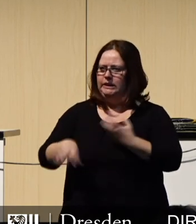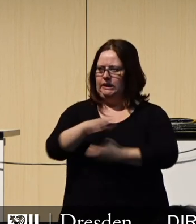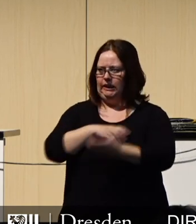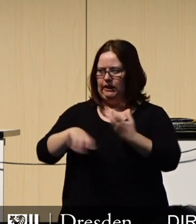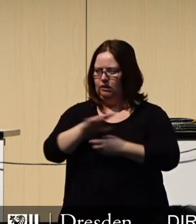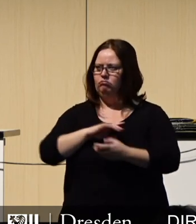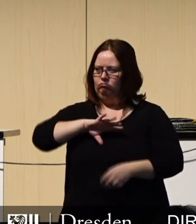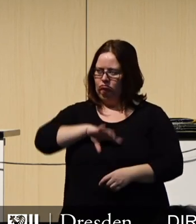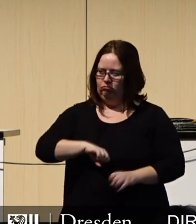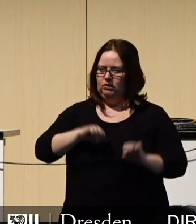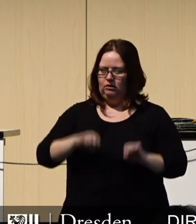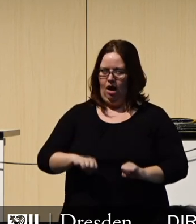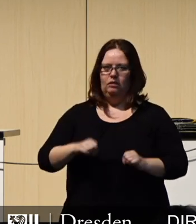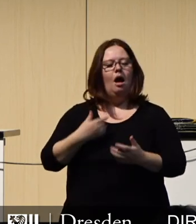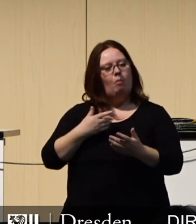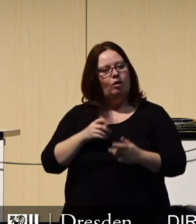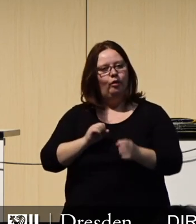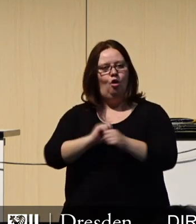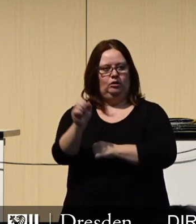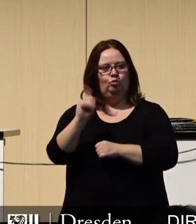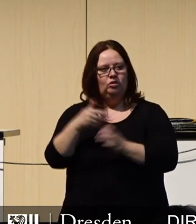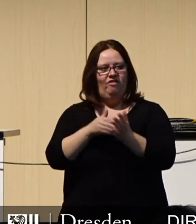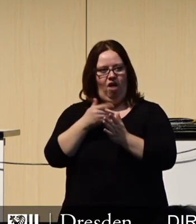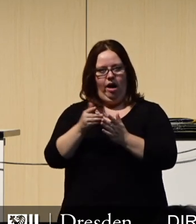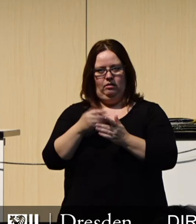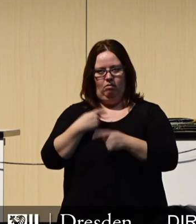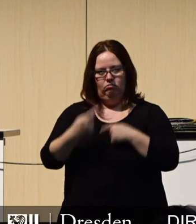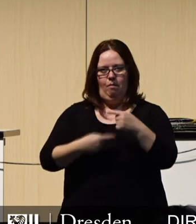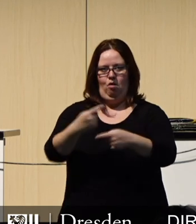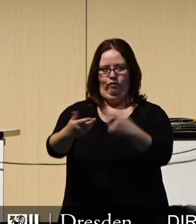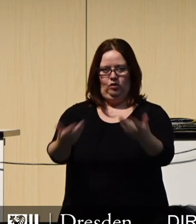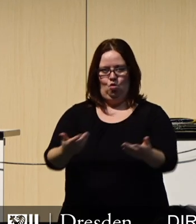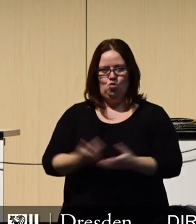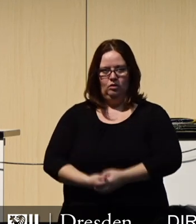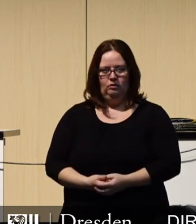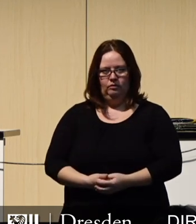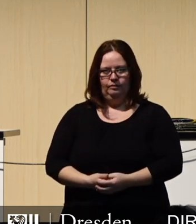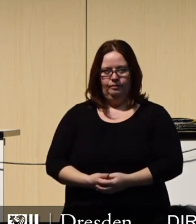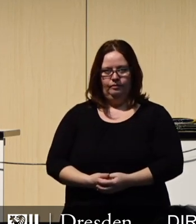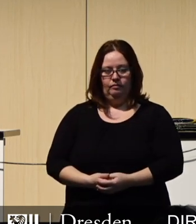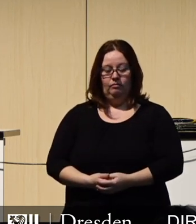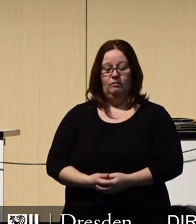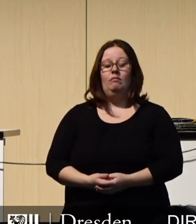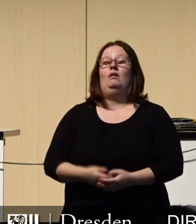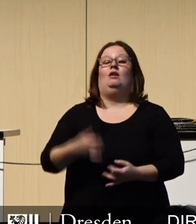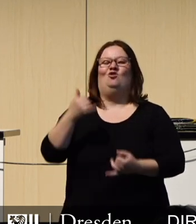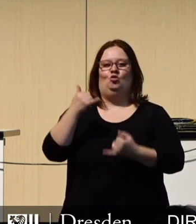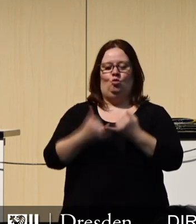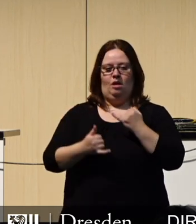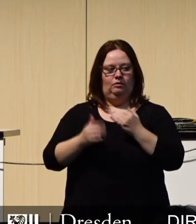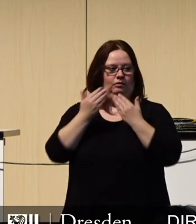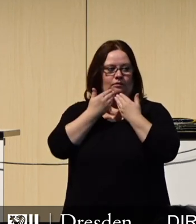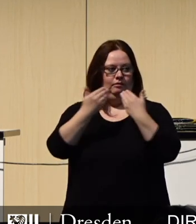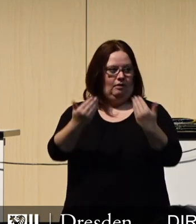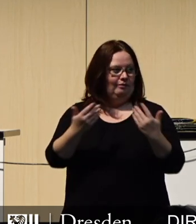und wir stehen gemeinsam in der Verantwortung, diesen Kurs beizubehalten. Ganz am Schluss gilt mein Dank